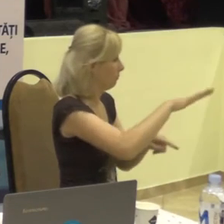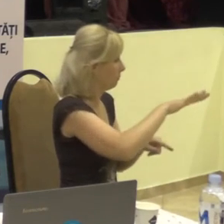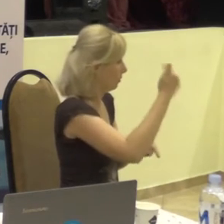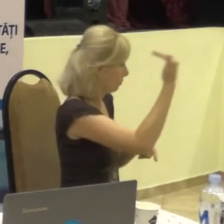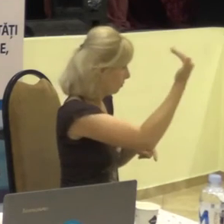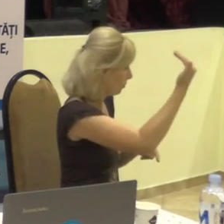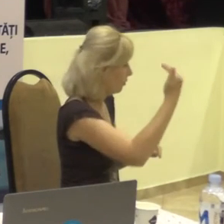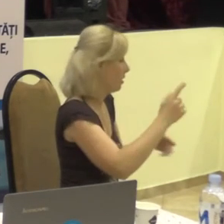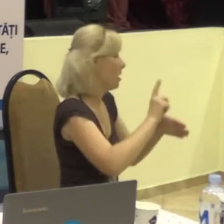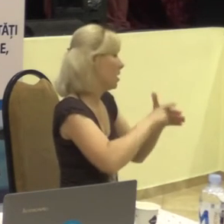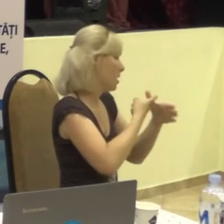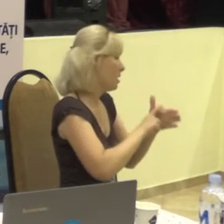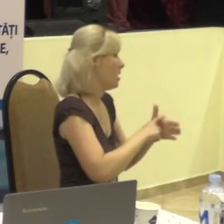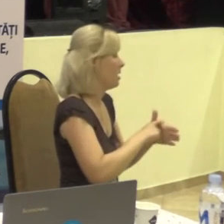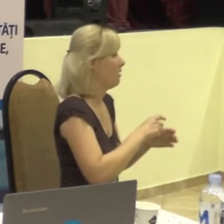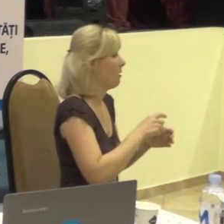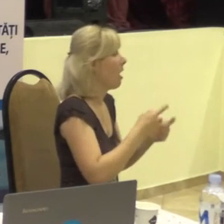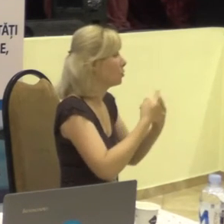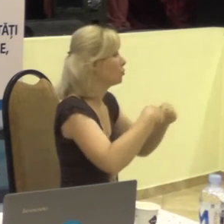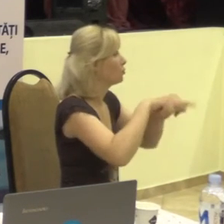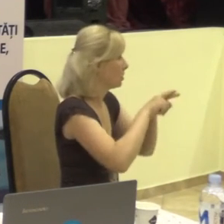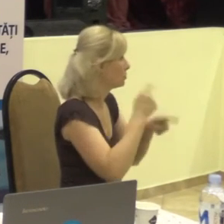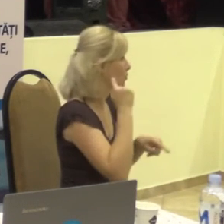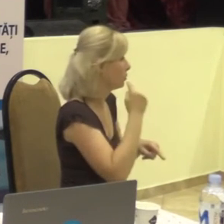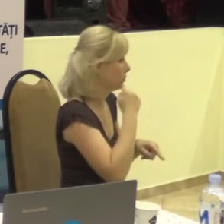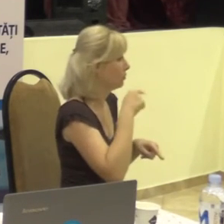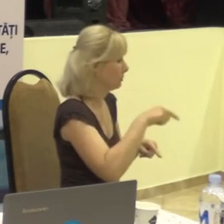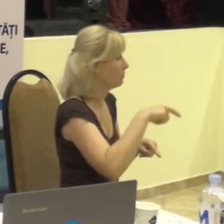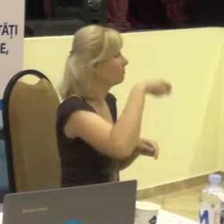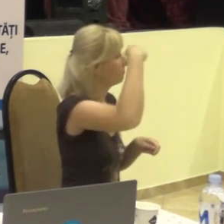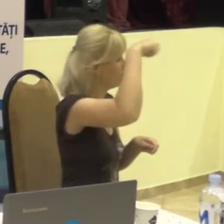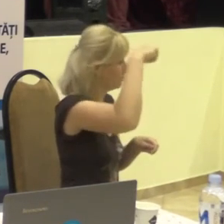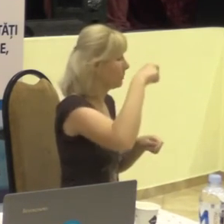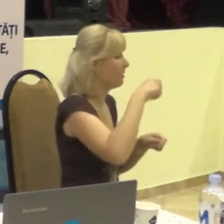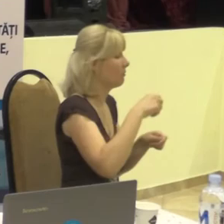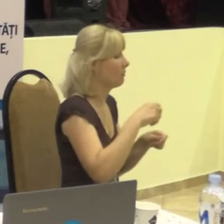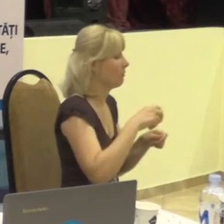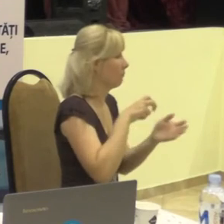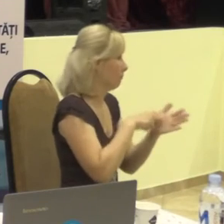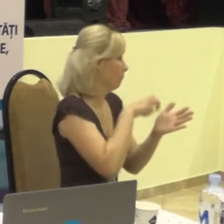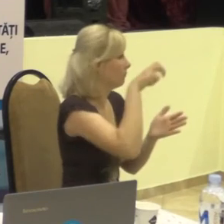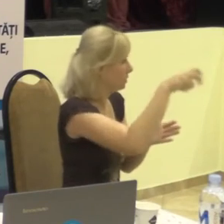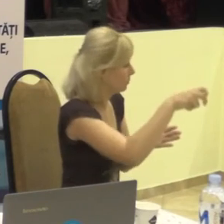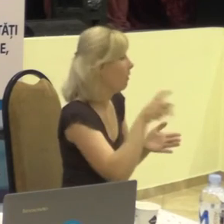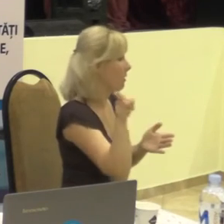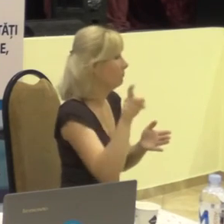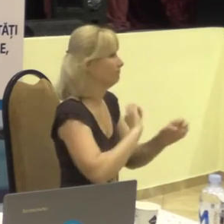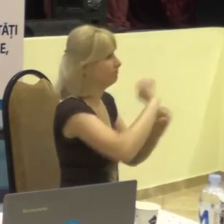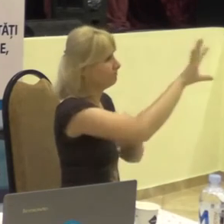numele președintele asociației și noi o direcționăm în filială teritorială.